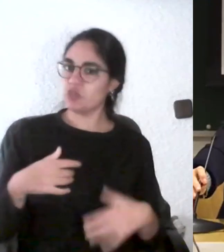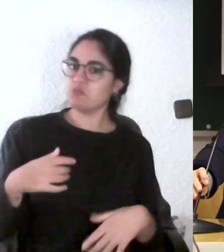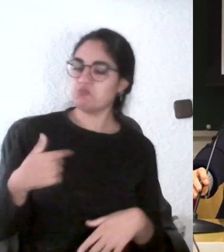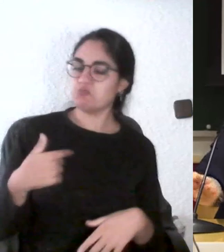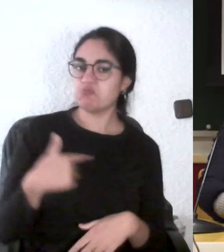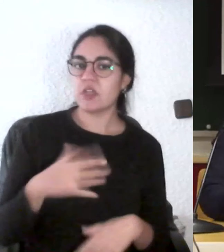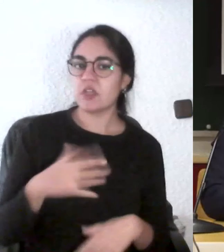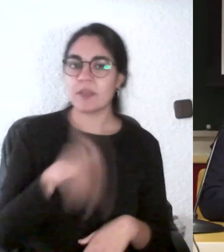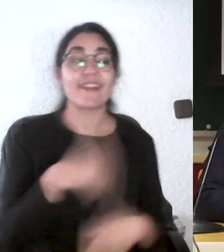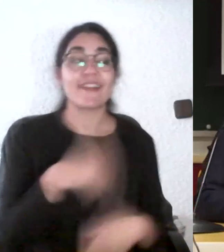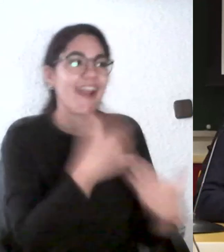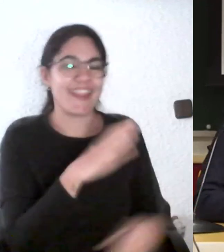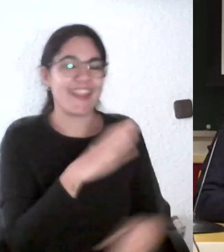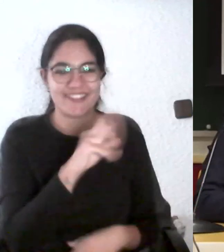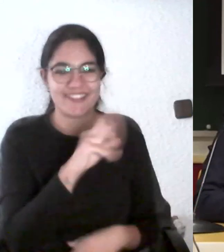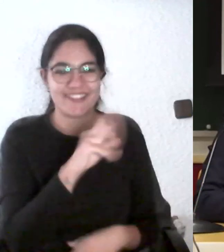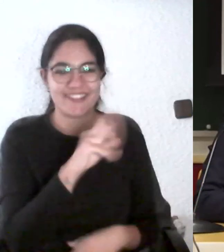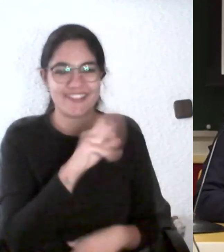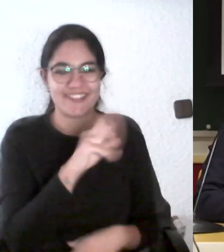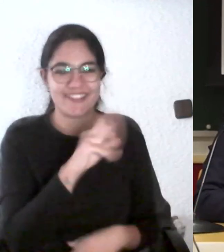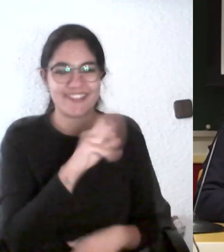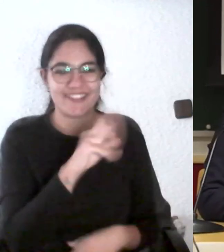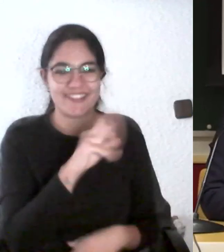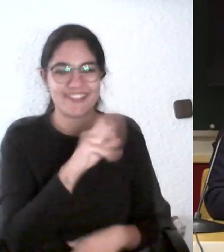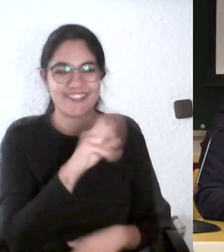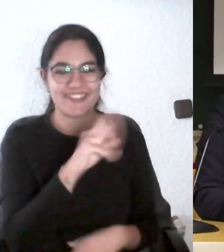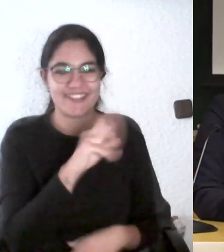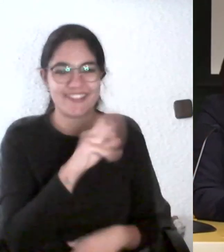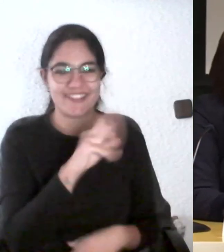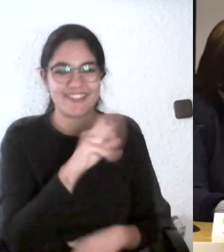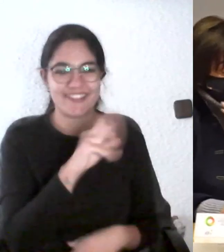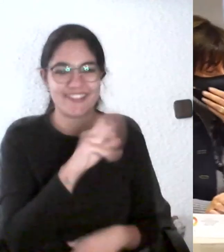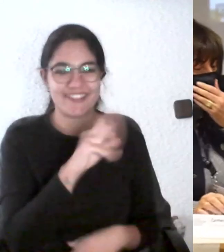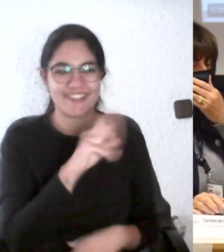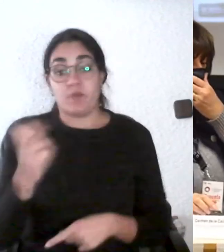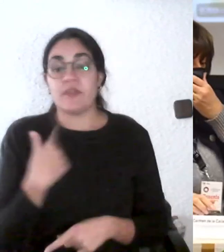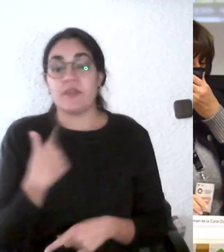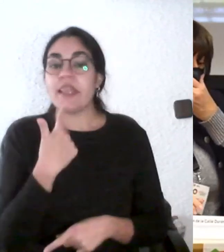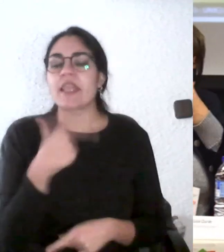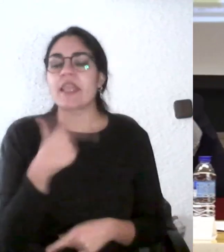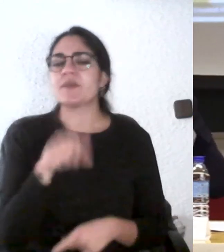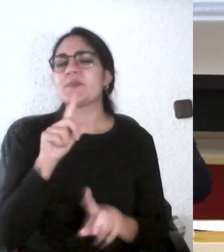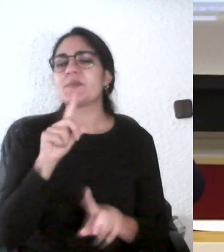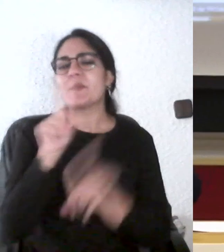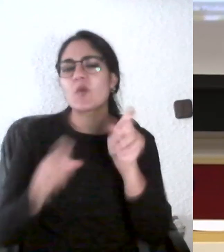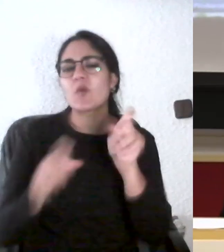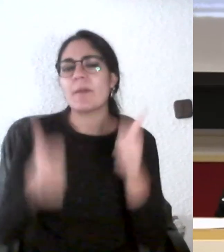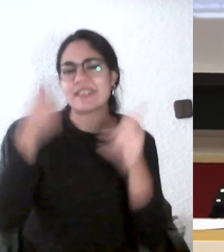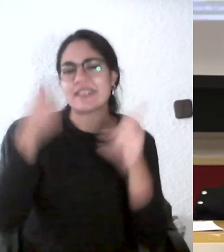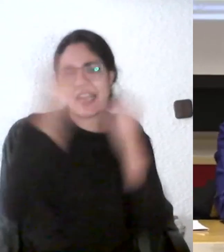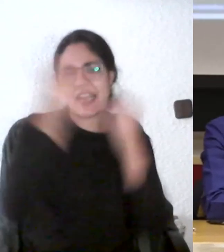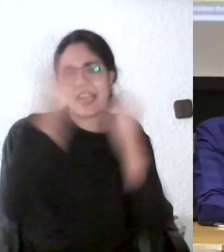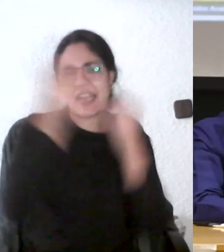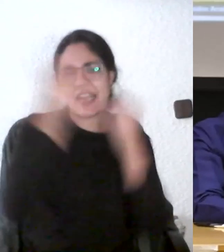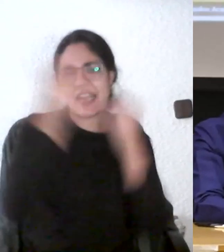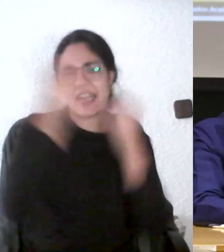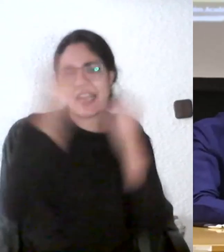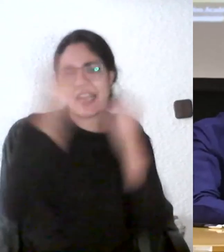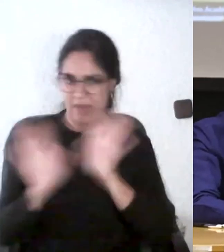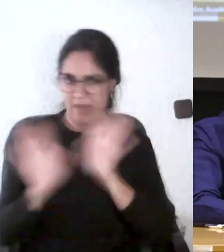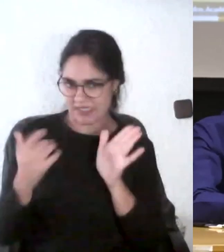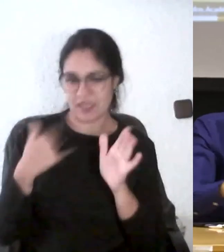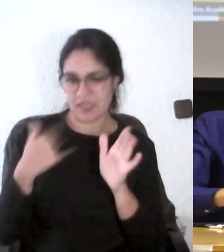fijaos que esta pregunta sobre todo es más de reflexión porque de todo es que nos hagamos esta reflexión